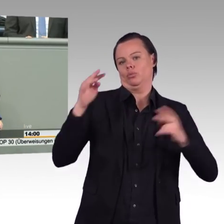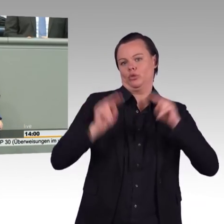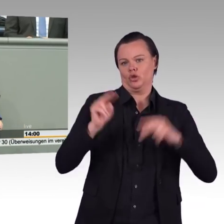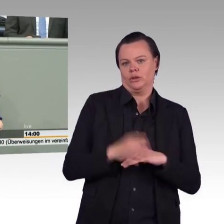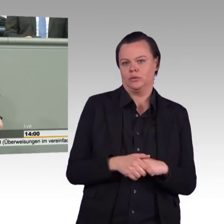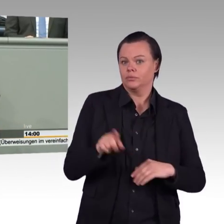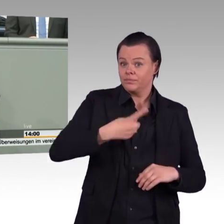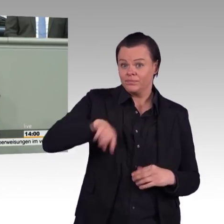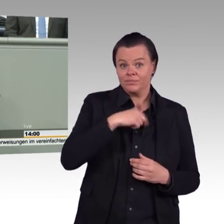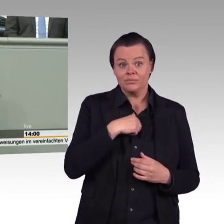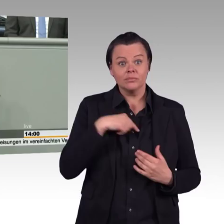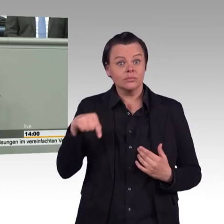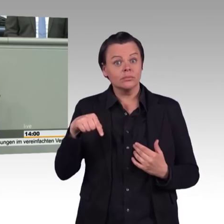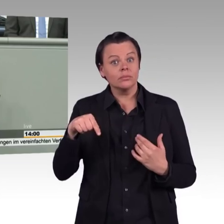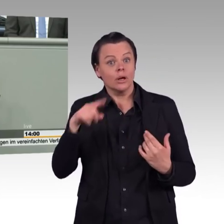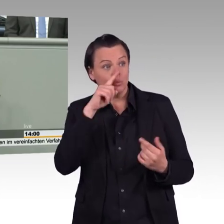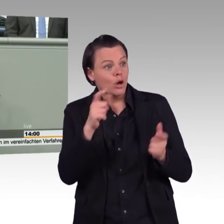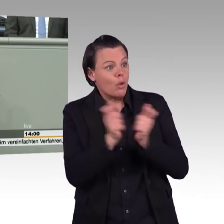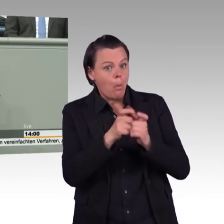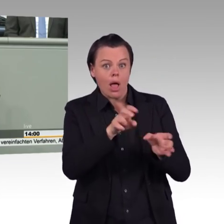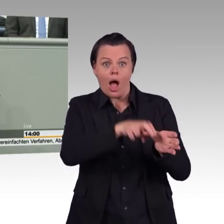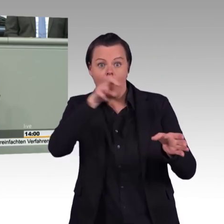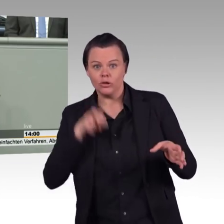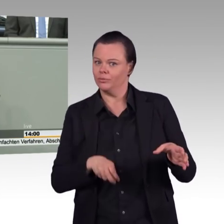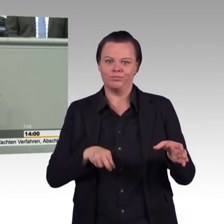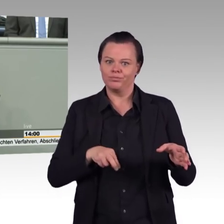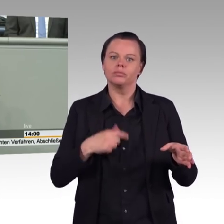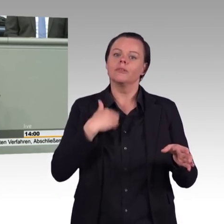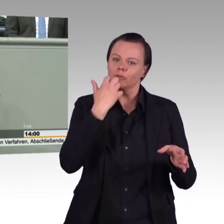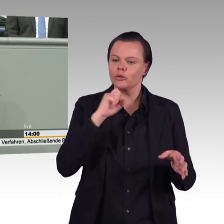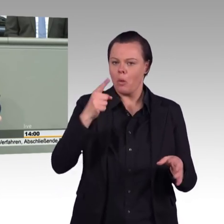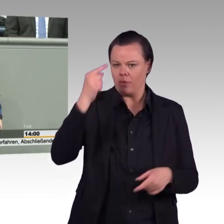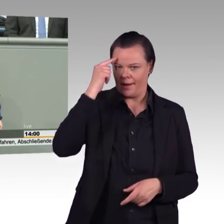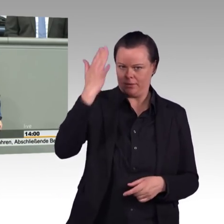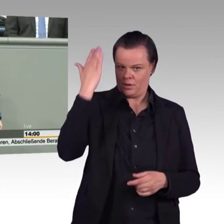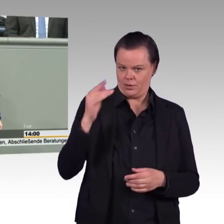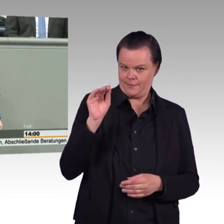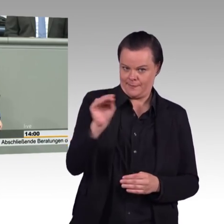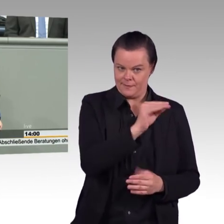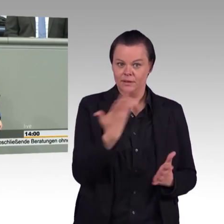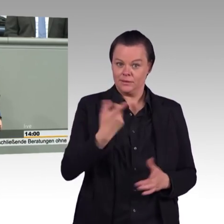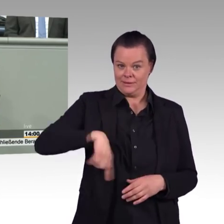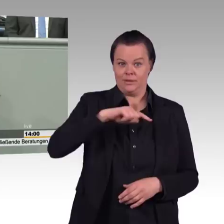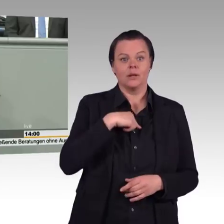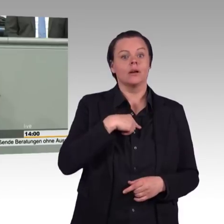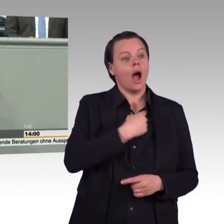Zukunft gucken. Aber wir müssen das gemeinschaftlich machen, mit den Beschäftigten, mit den Regionen. Der Vorteil